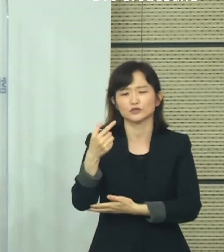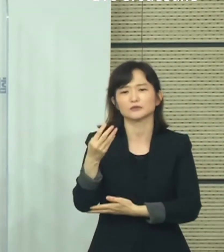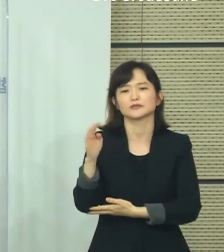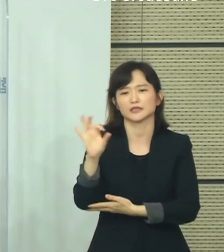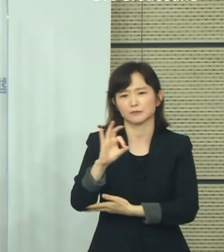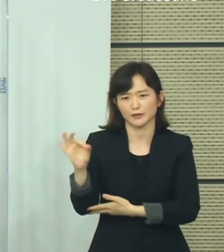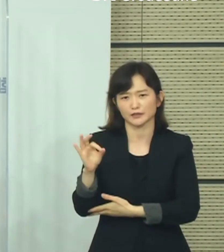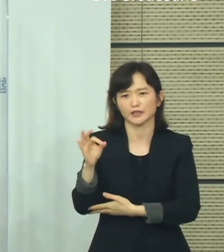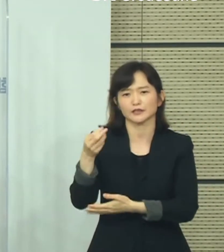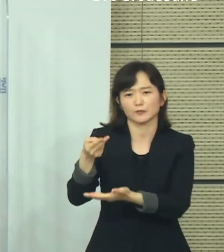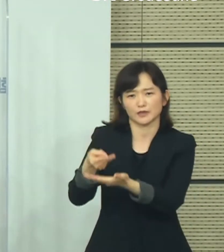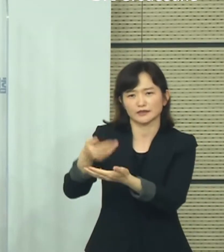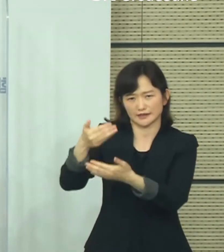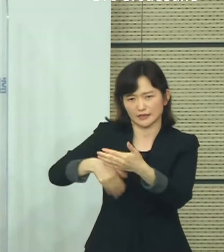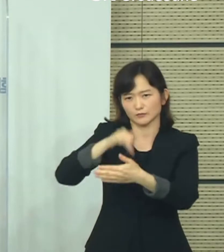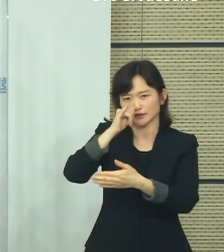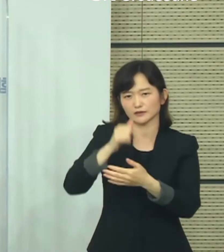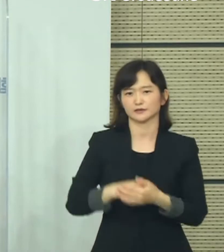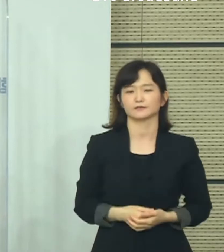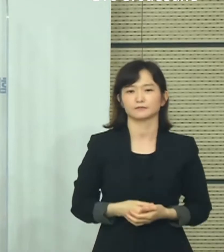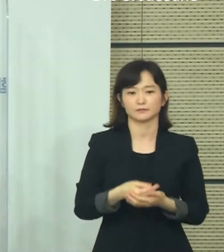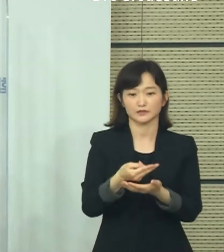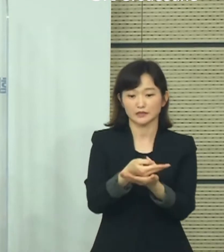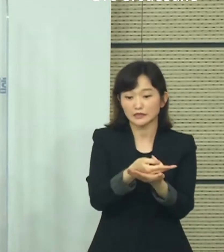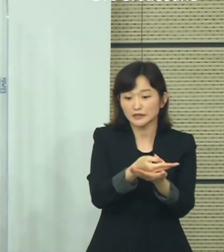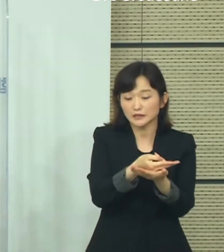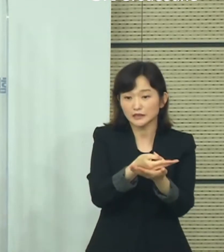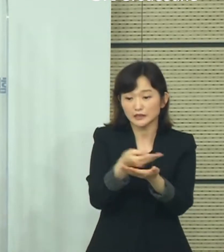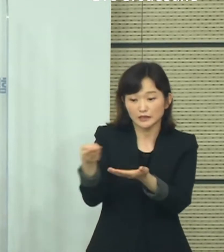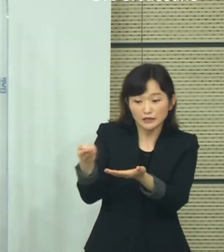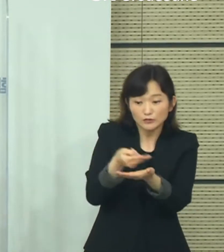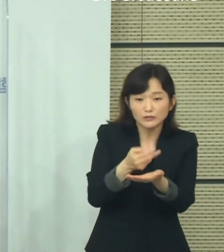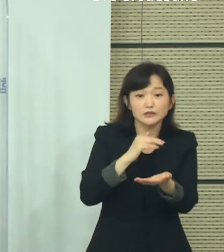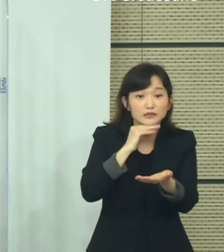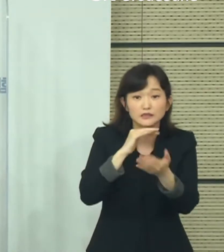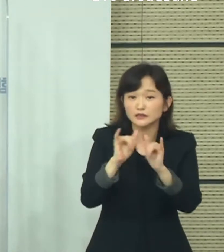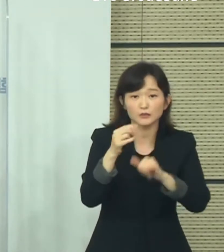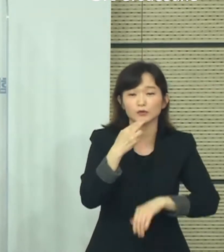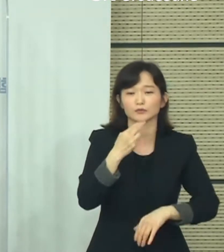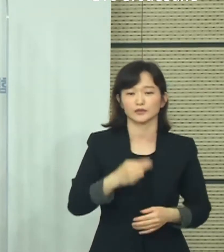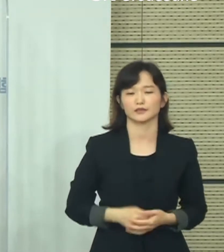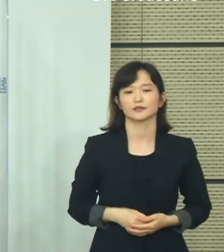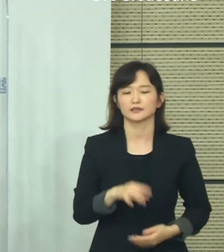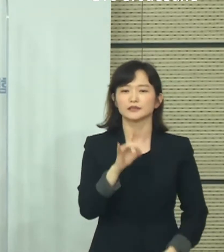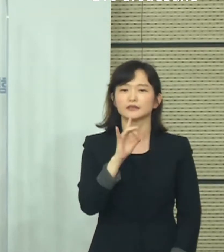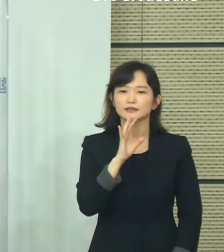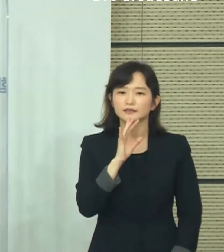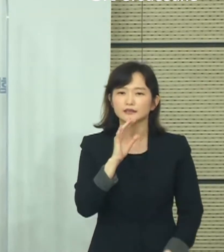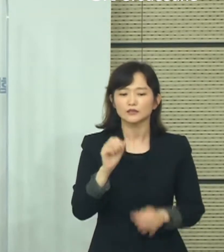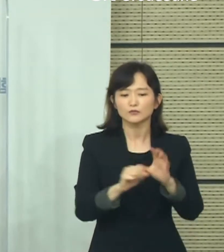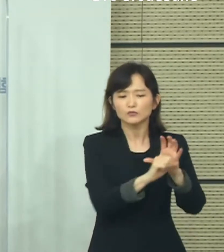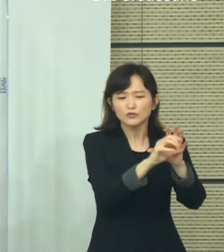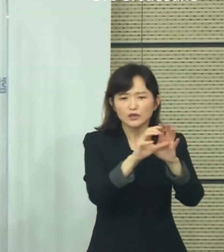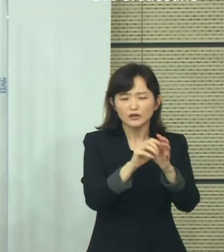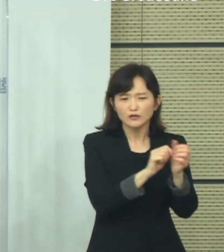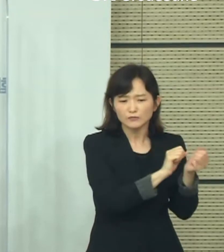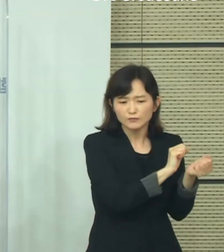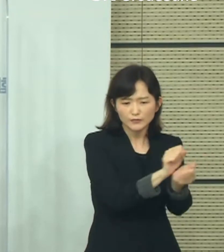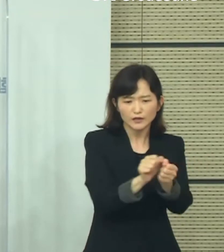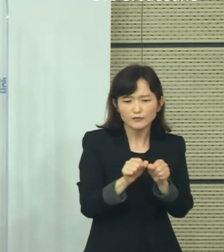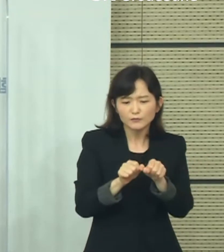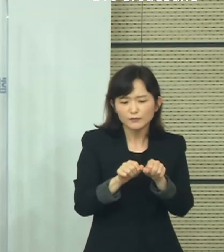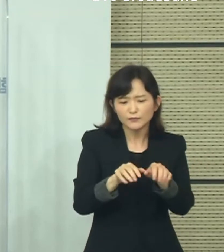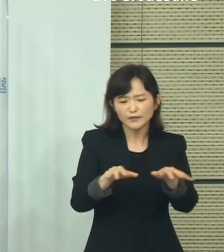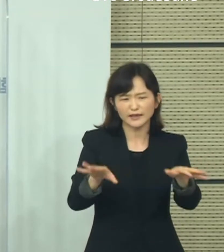가지고 있습니다. 입원을 대기 중인 환자도 없습니다. 다만 코로나19의 유행은 아직